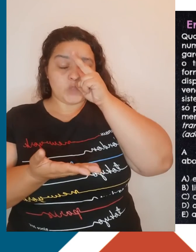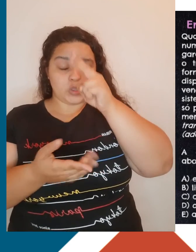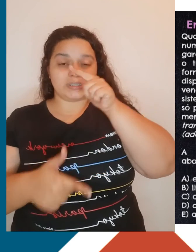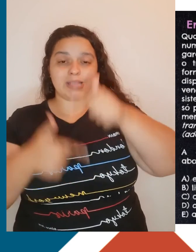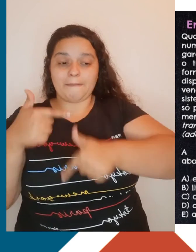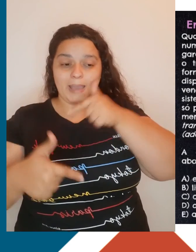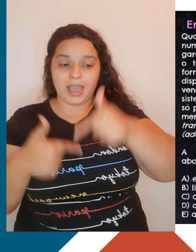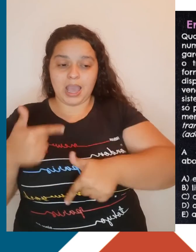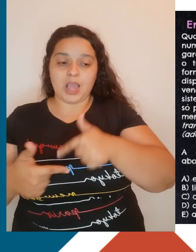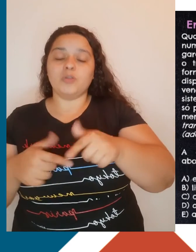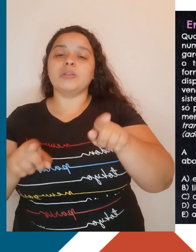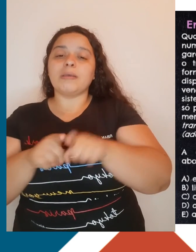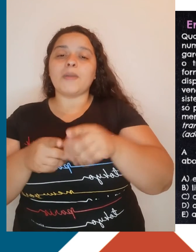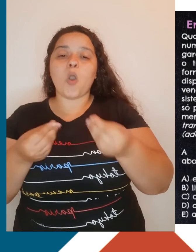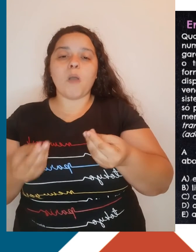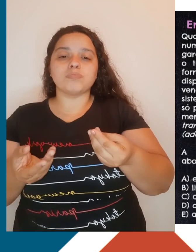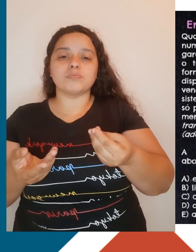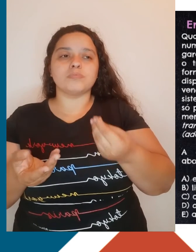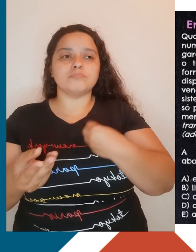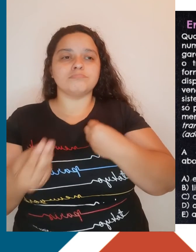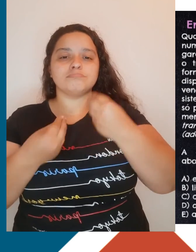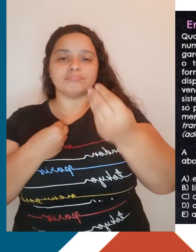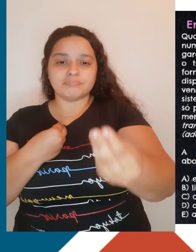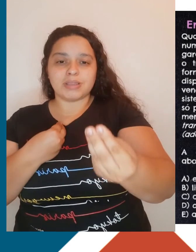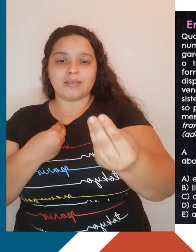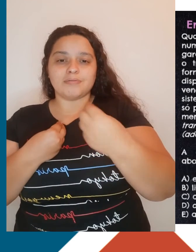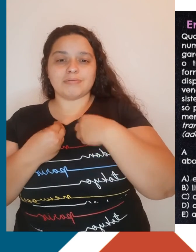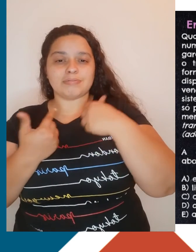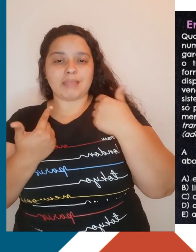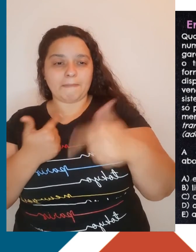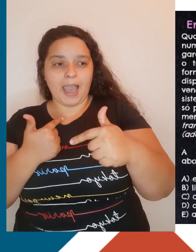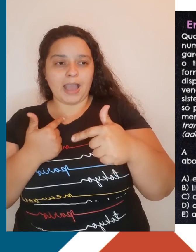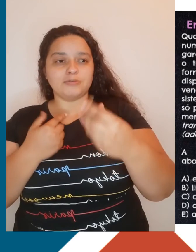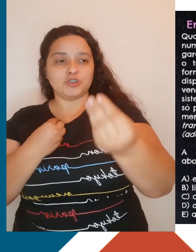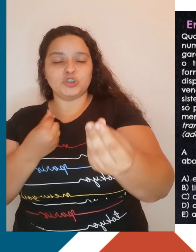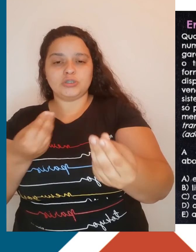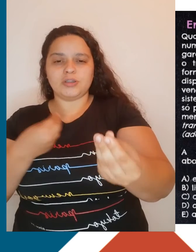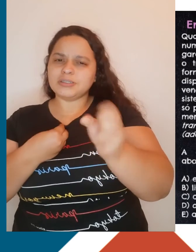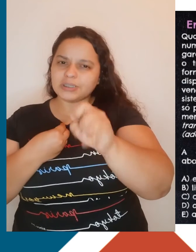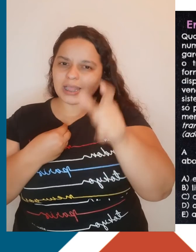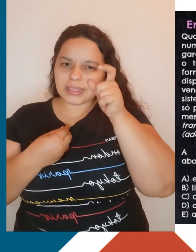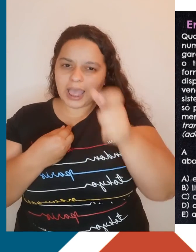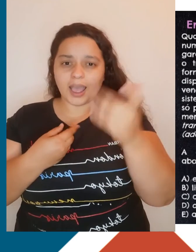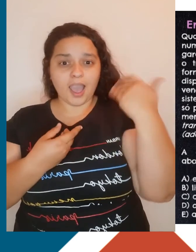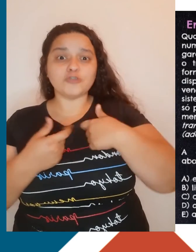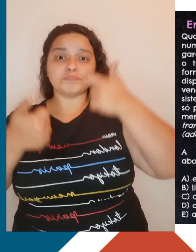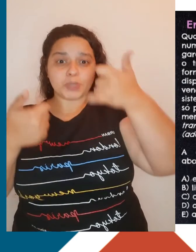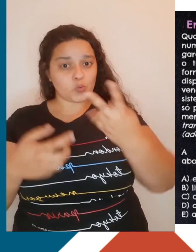de trabalho como mercadoria. Se você ficou atento a essa aula, você viu que eu até reforcei que, a